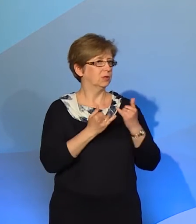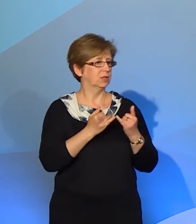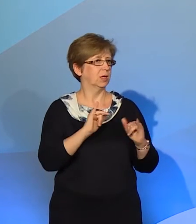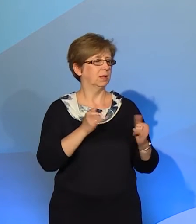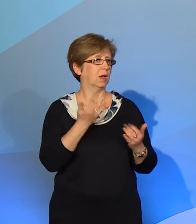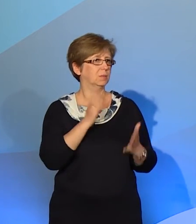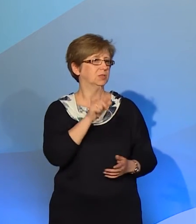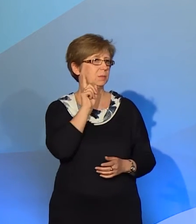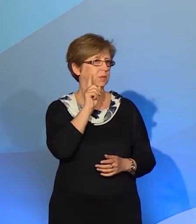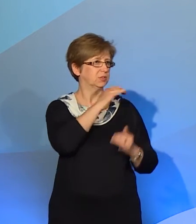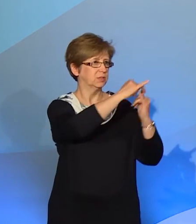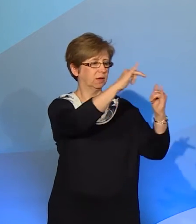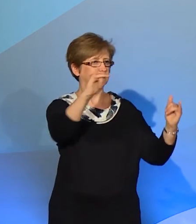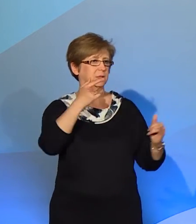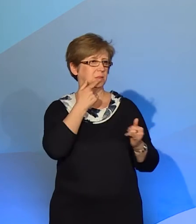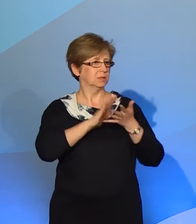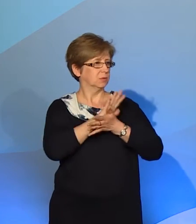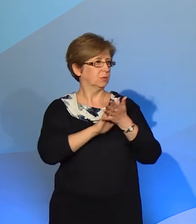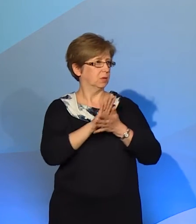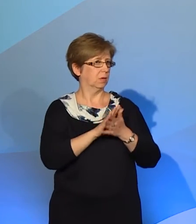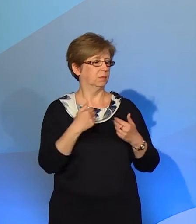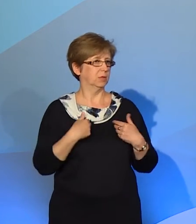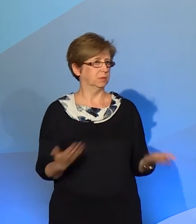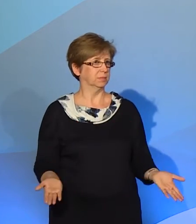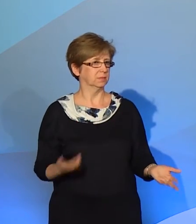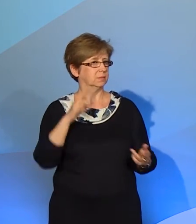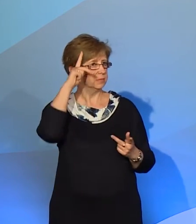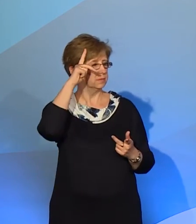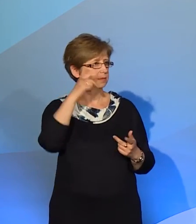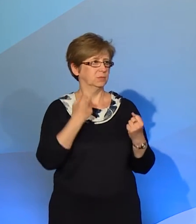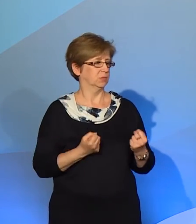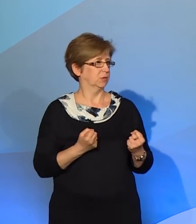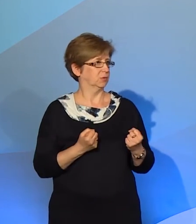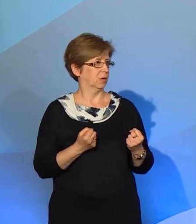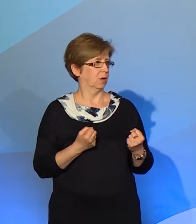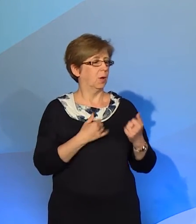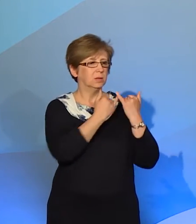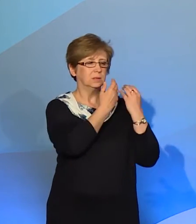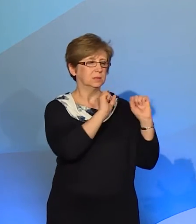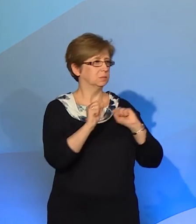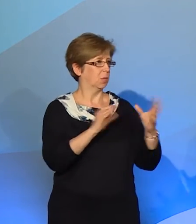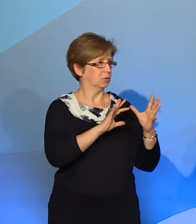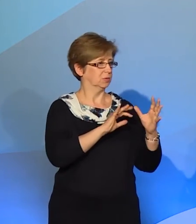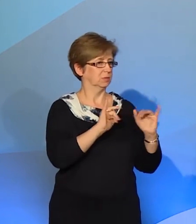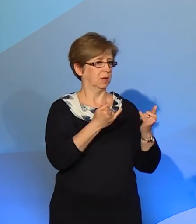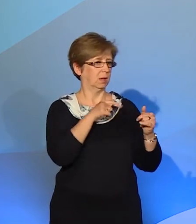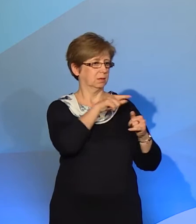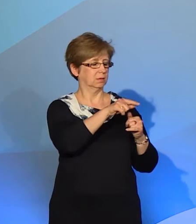mężczyzna w jakimś tam języku migowym X, to my jesteśmy w stanie się tego domyślić. Bo sposobów na zamiganie jakiejś treści jest cała